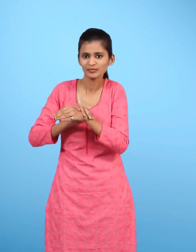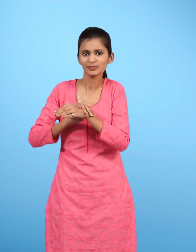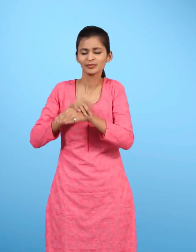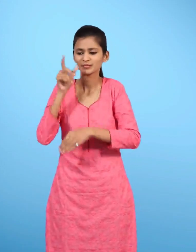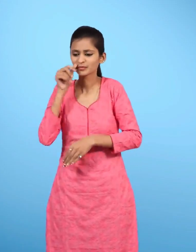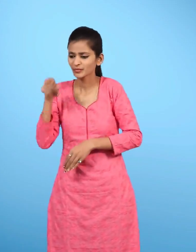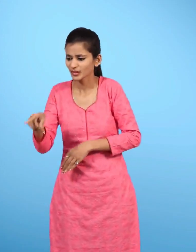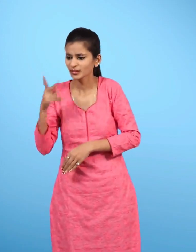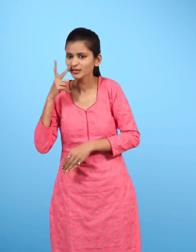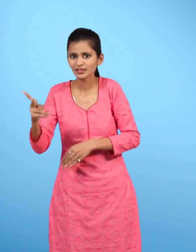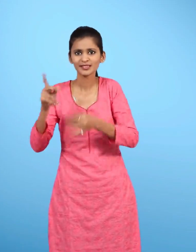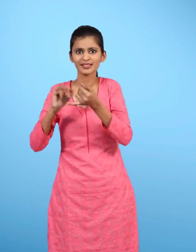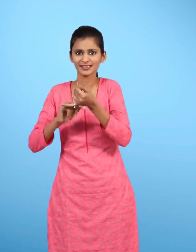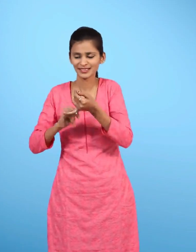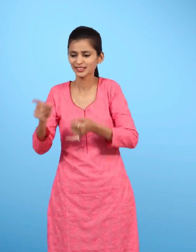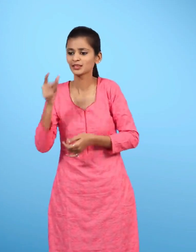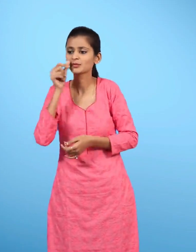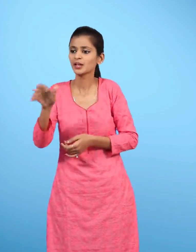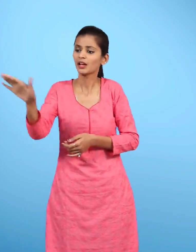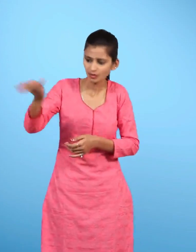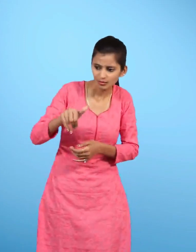शंकर ने मालिनी को घर के आंगन में बुलाया